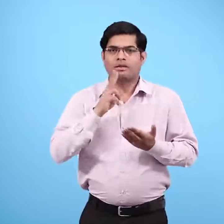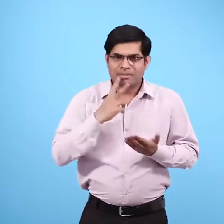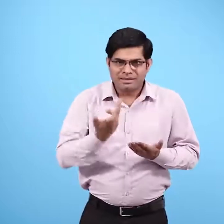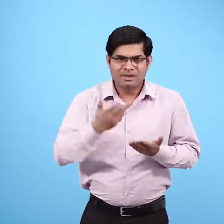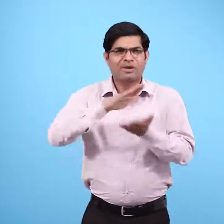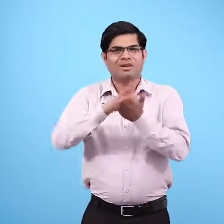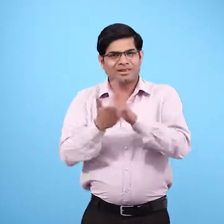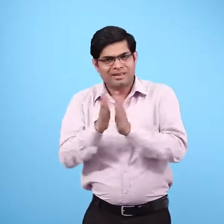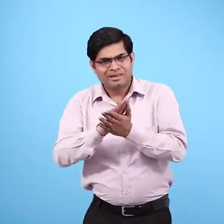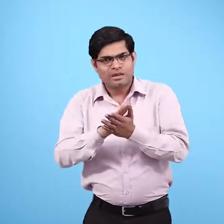सबजी से दूर रहता है